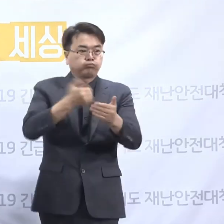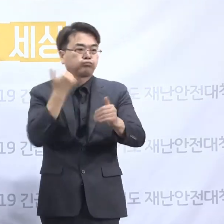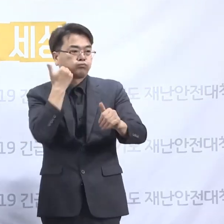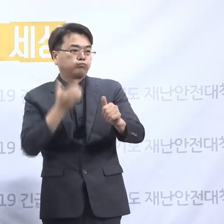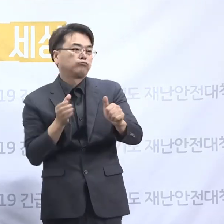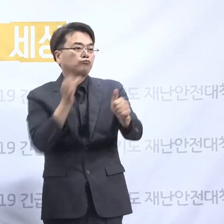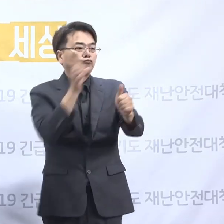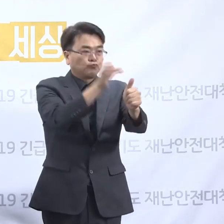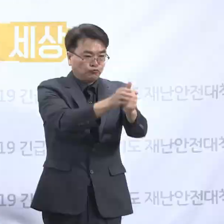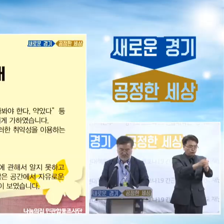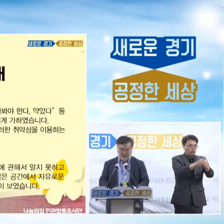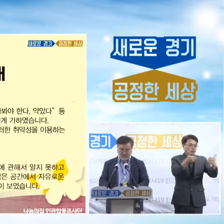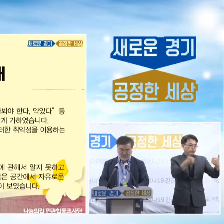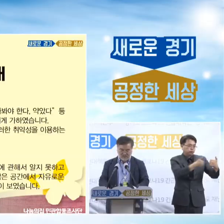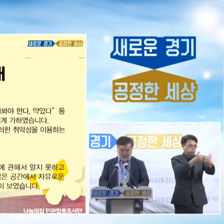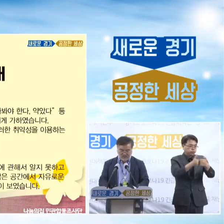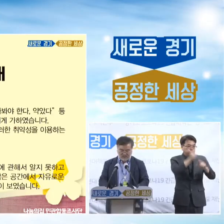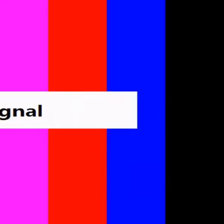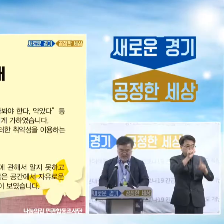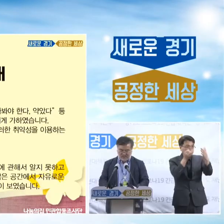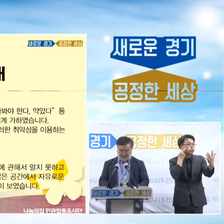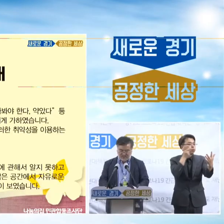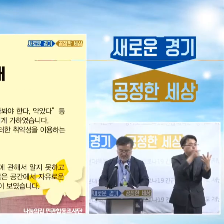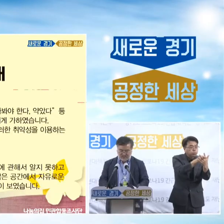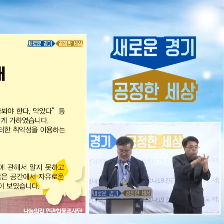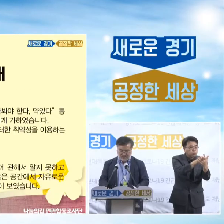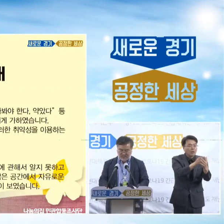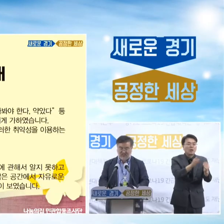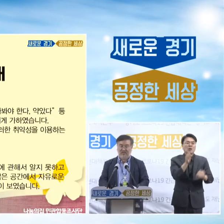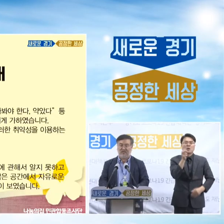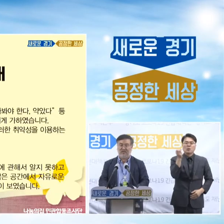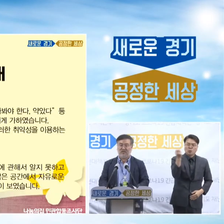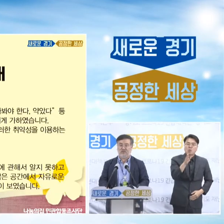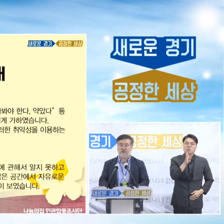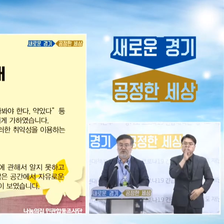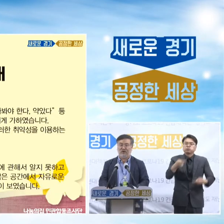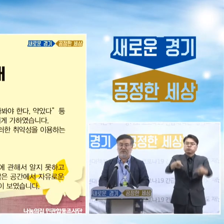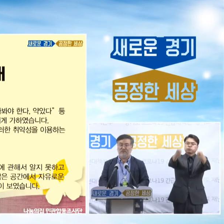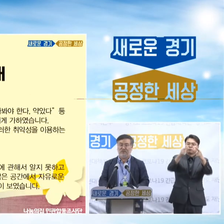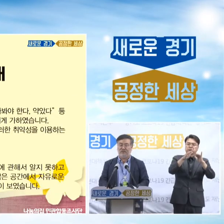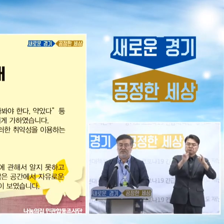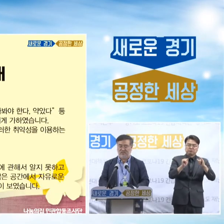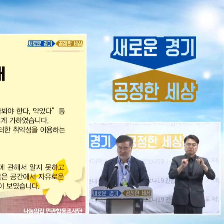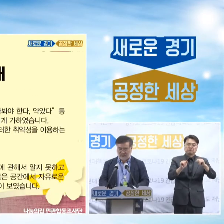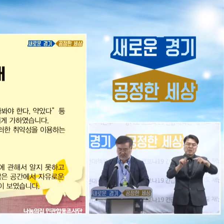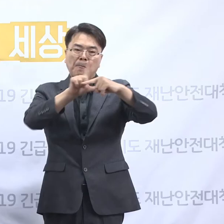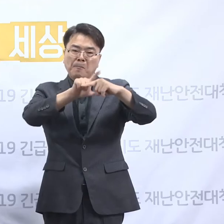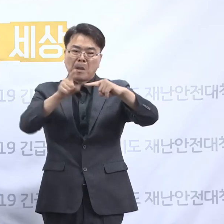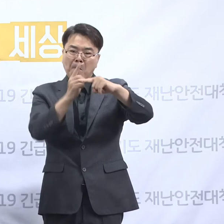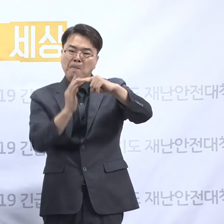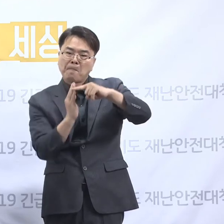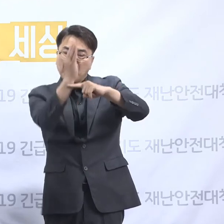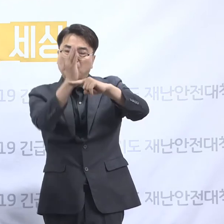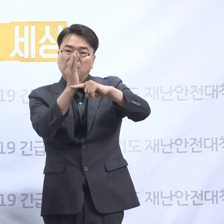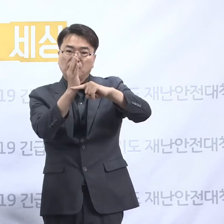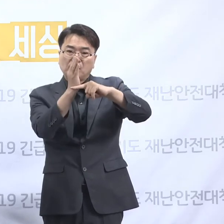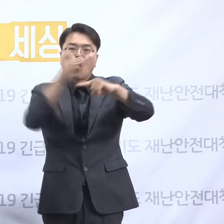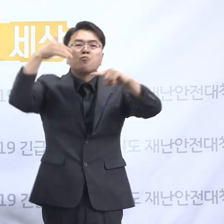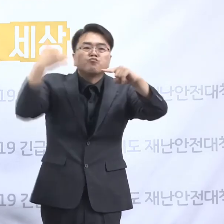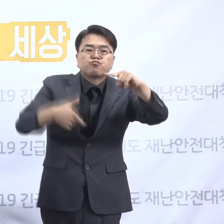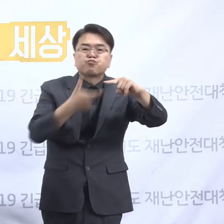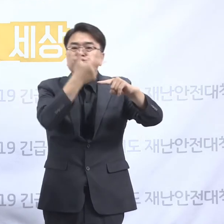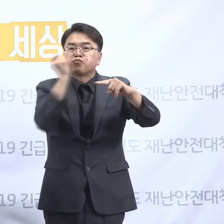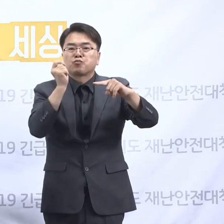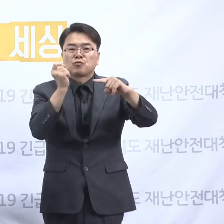수차례 있었습니다. 또 실제 참석한 이사가 이사정수의 과반수에도 미치지 못하는 그런 경우도